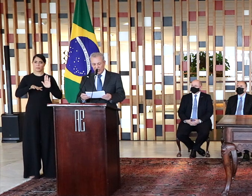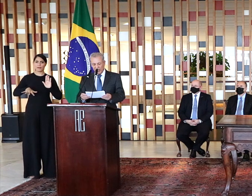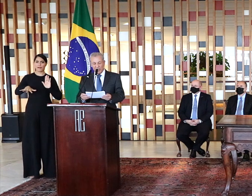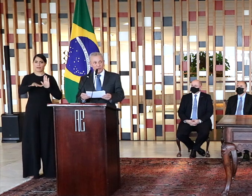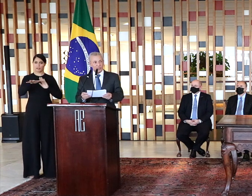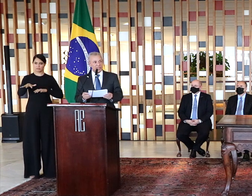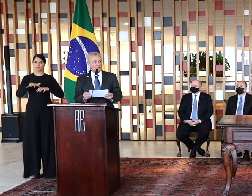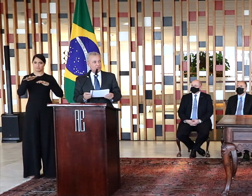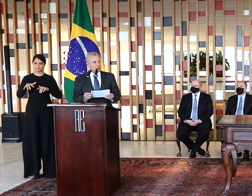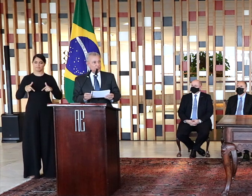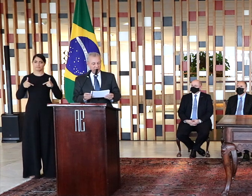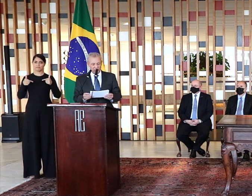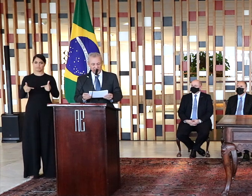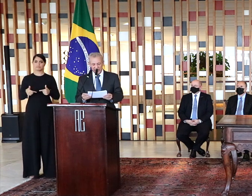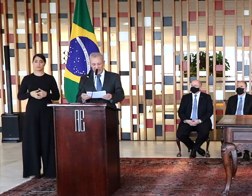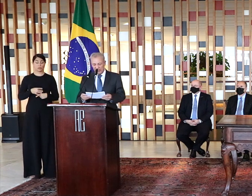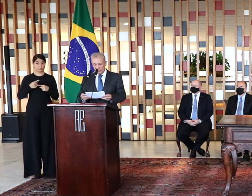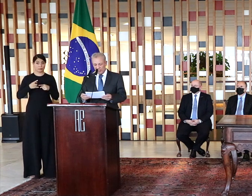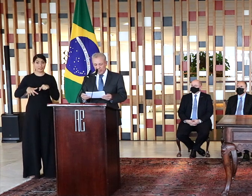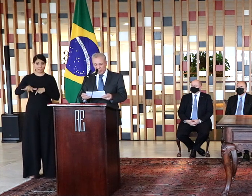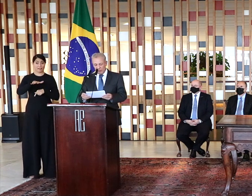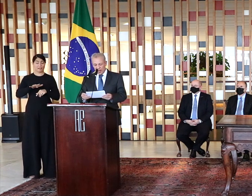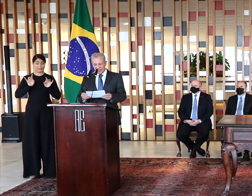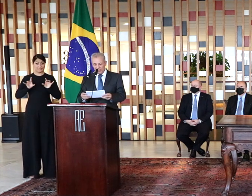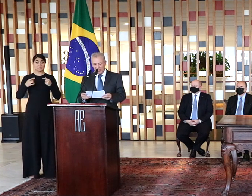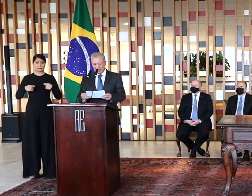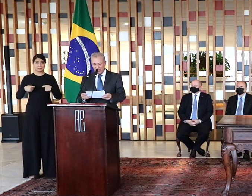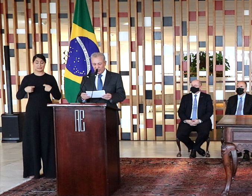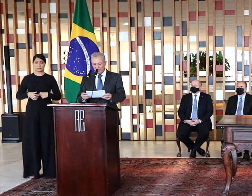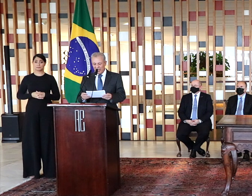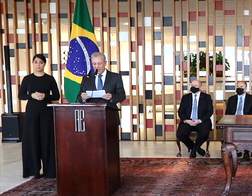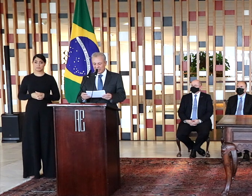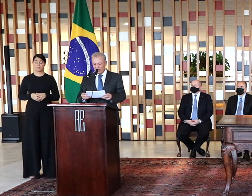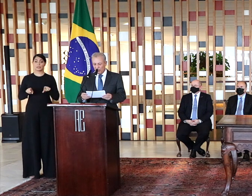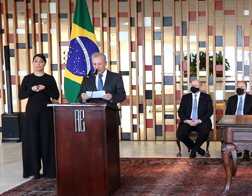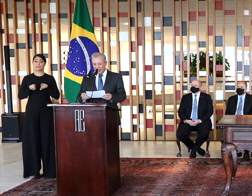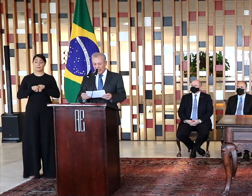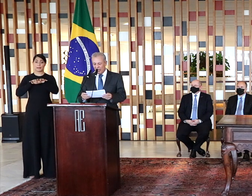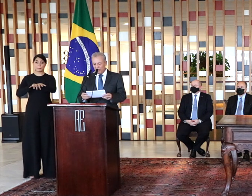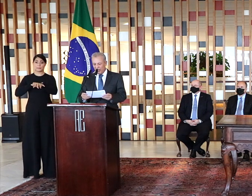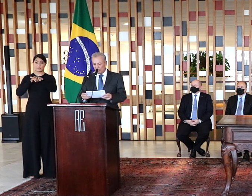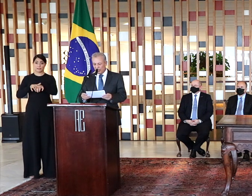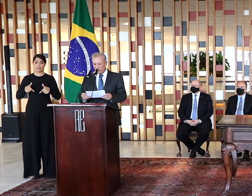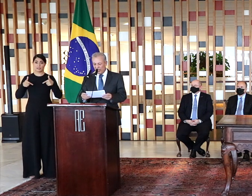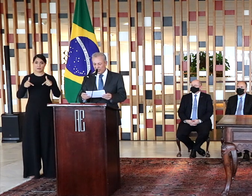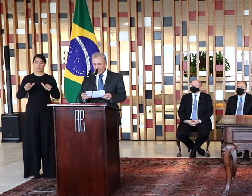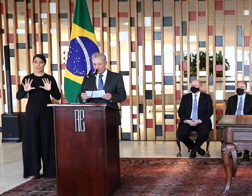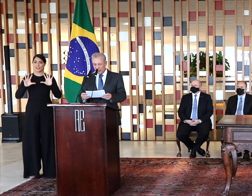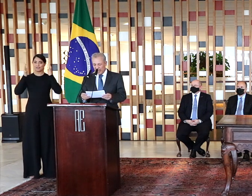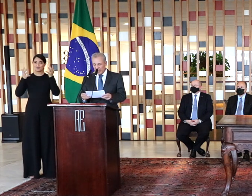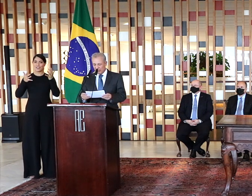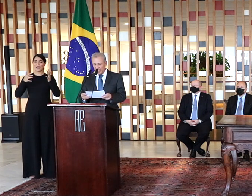setor, em função de suas peculiaridades. E participação da mineração em eventos e